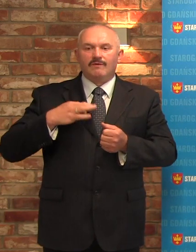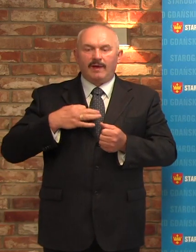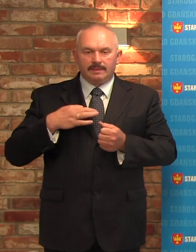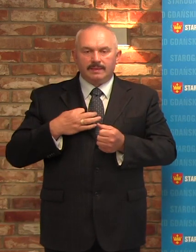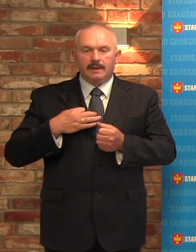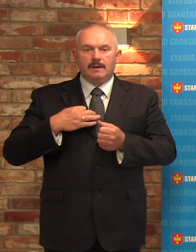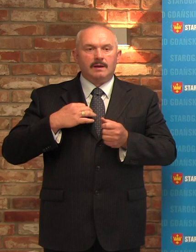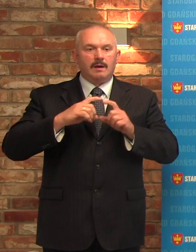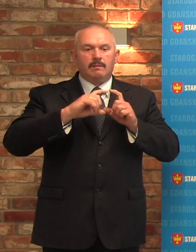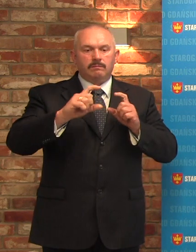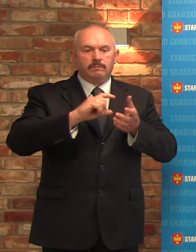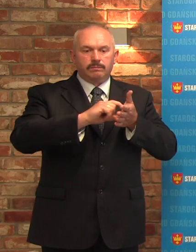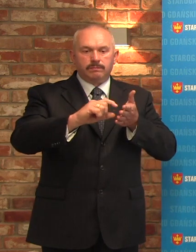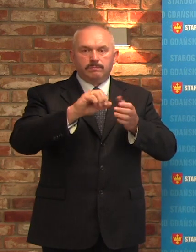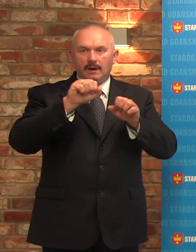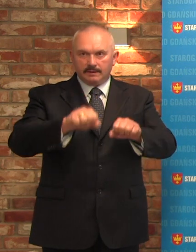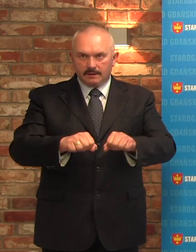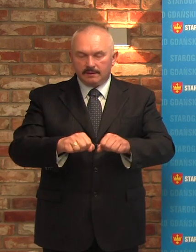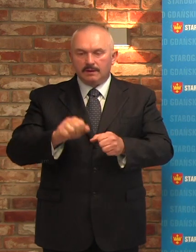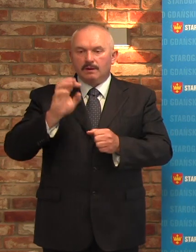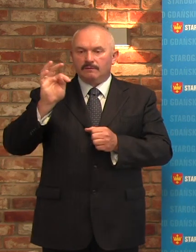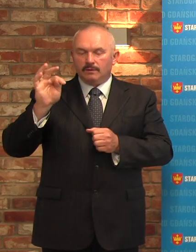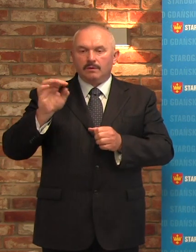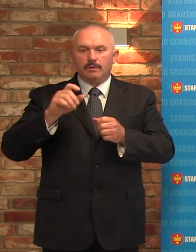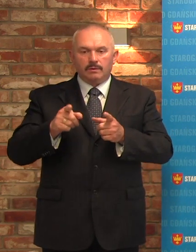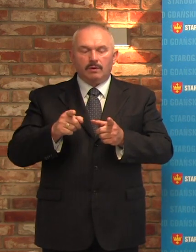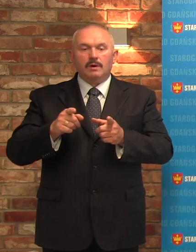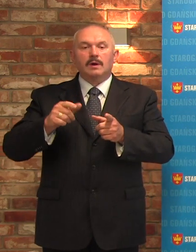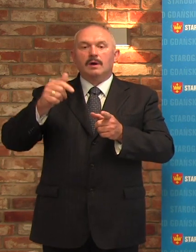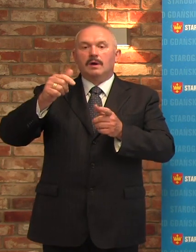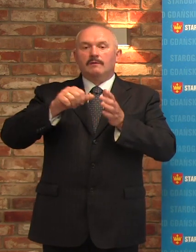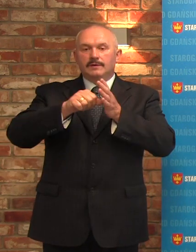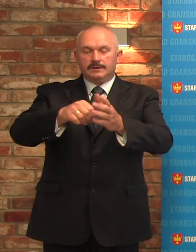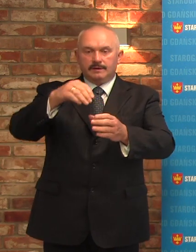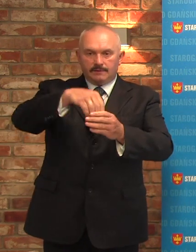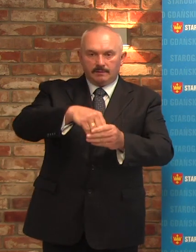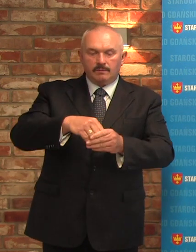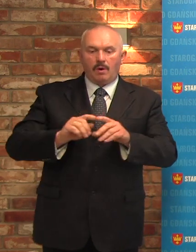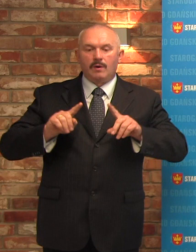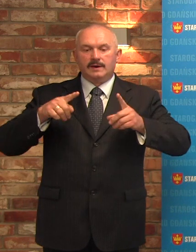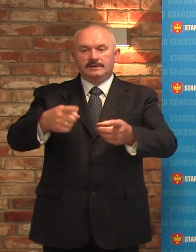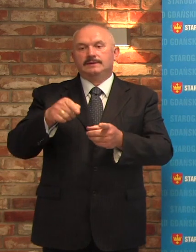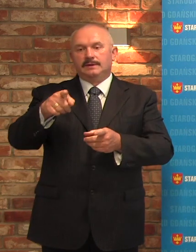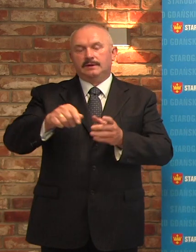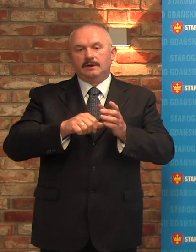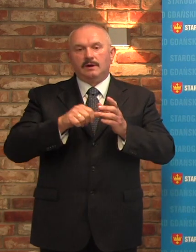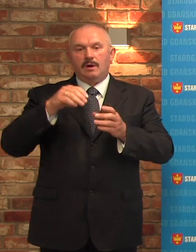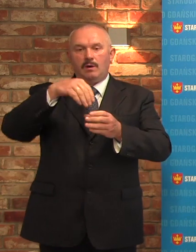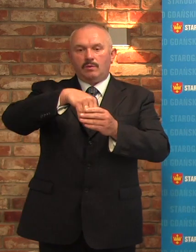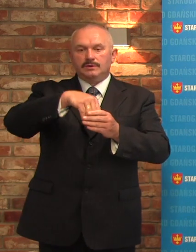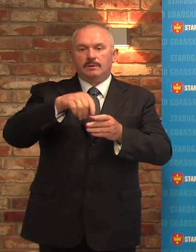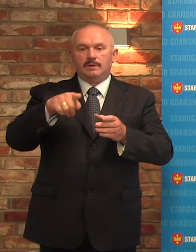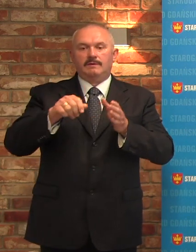wpłacać mieli uczestnicy wycieczki środki na organizację, czy na udział